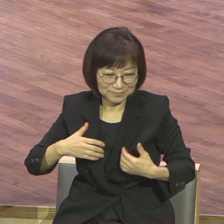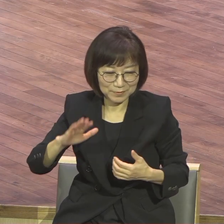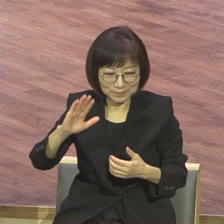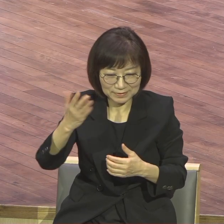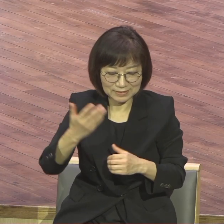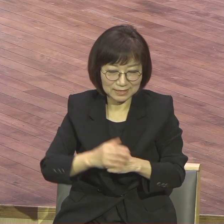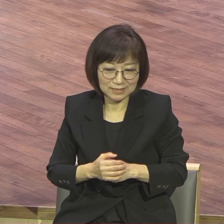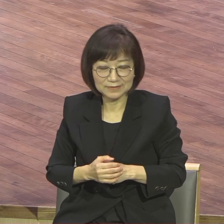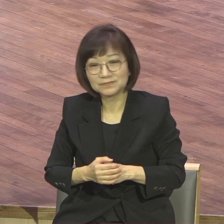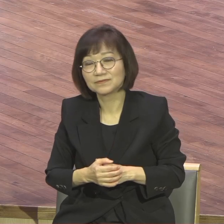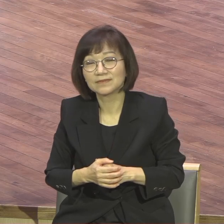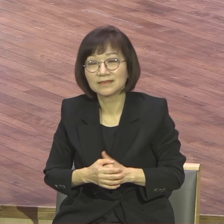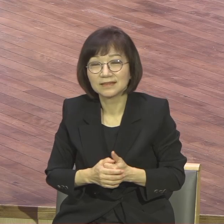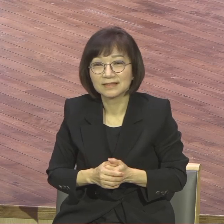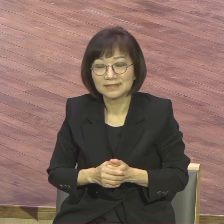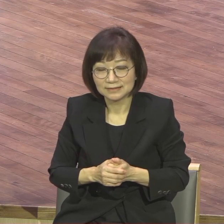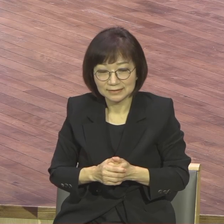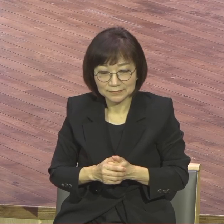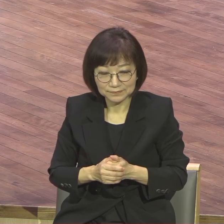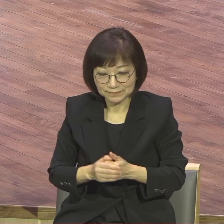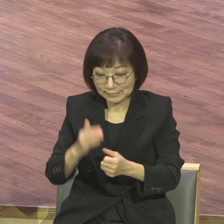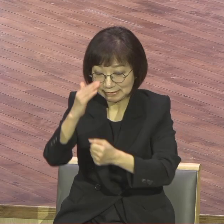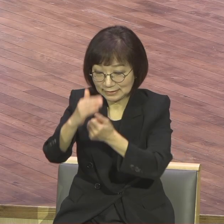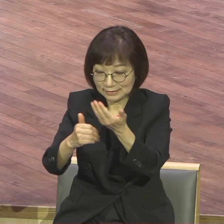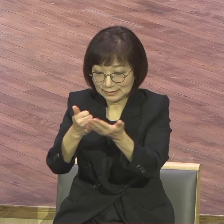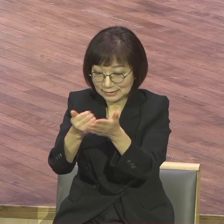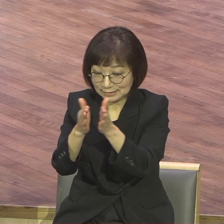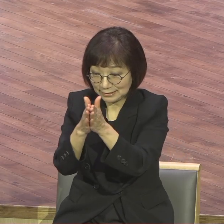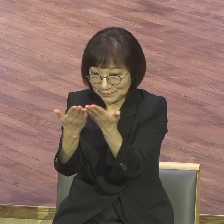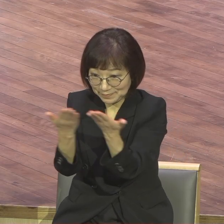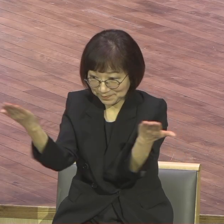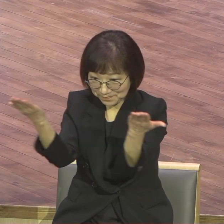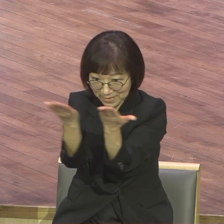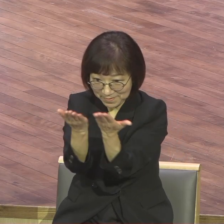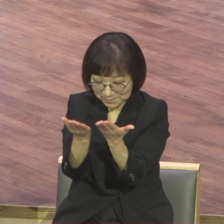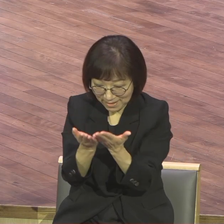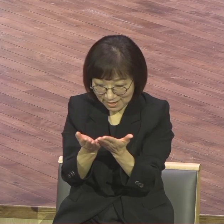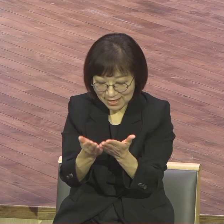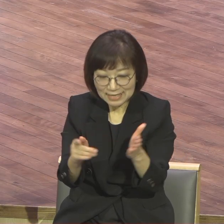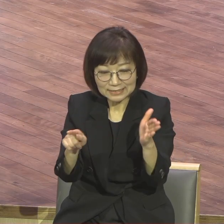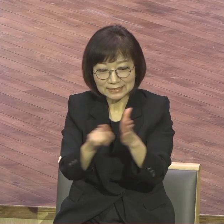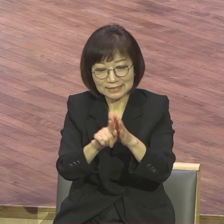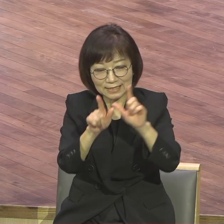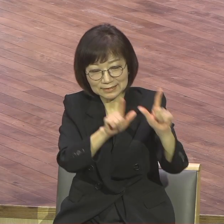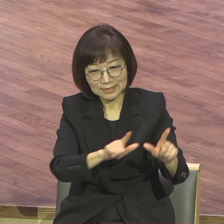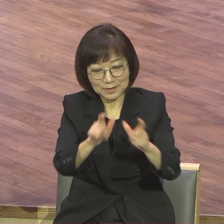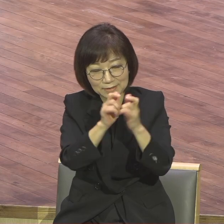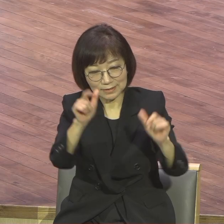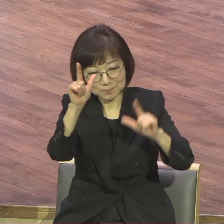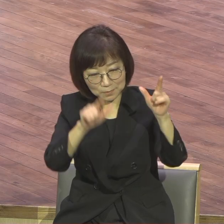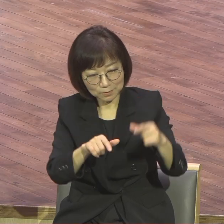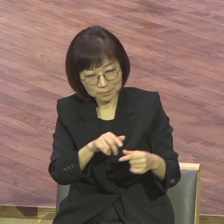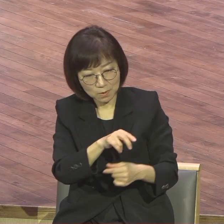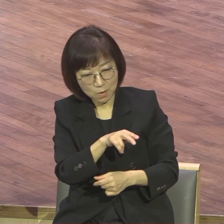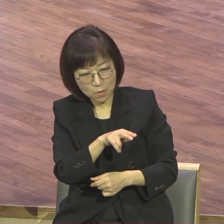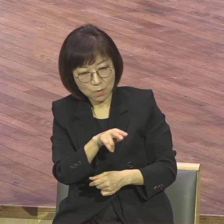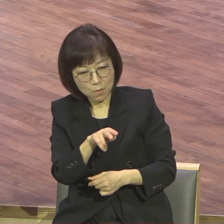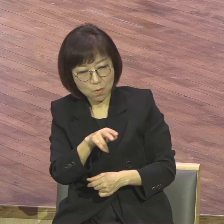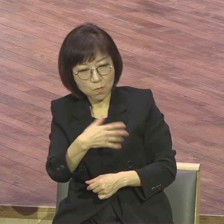신앙생활을 이 성경대로 하는 사람들은요 옆에서 봐도 알아요 달라요 노는 게 달라요 말이 달라요 관심이